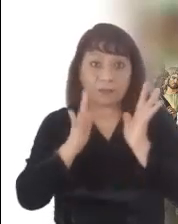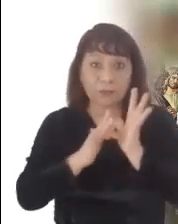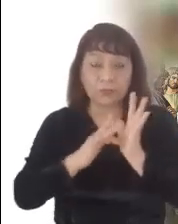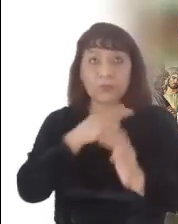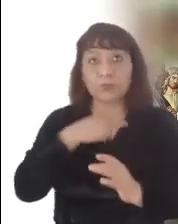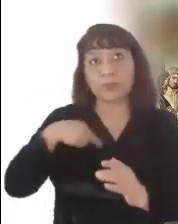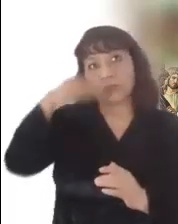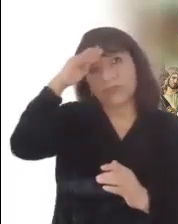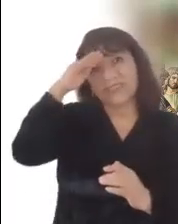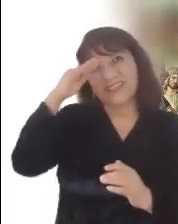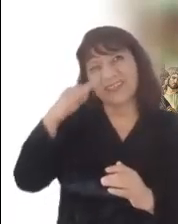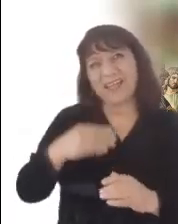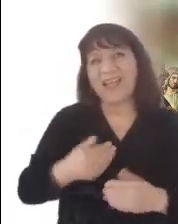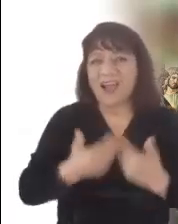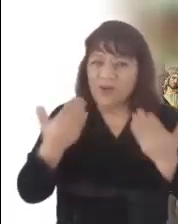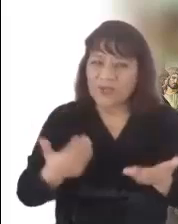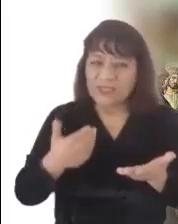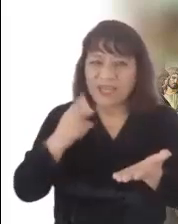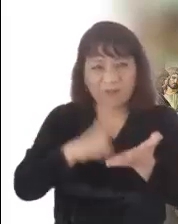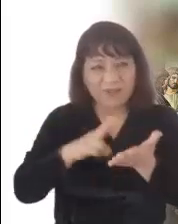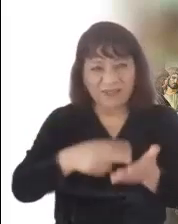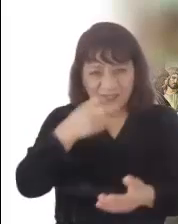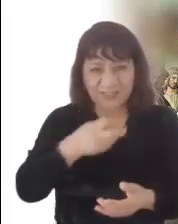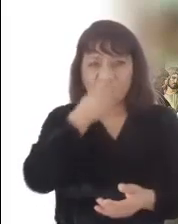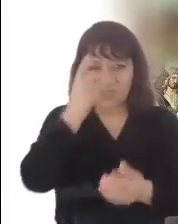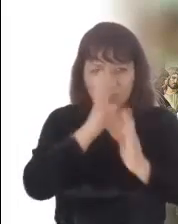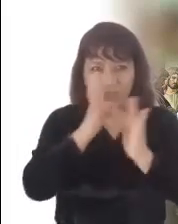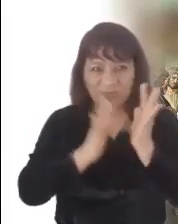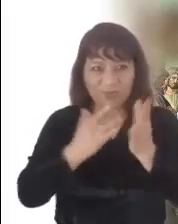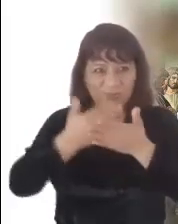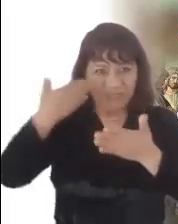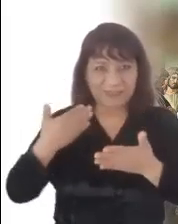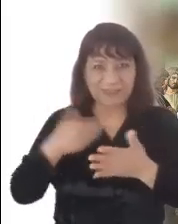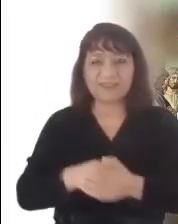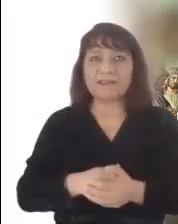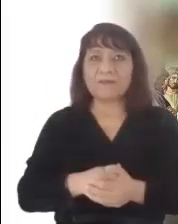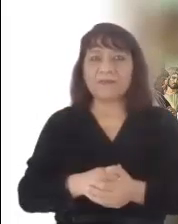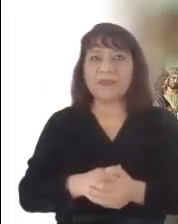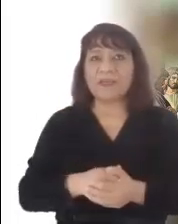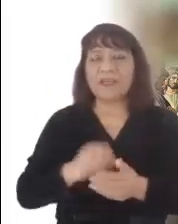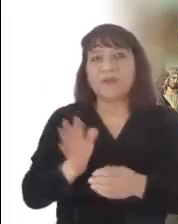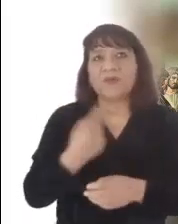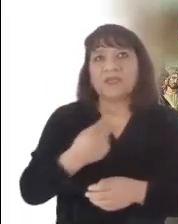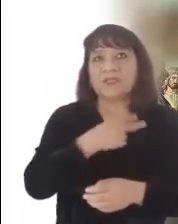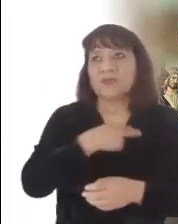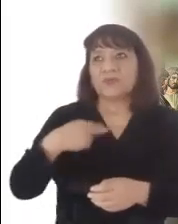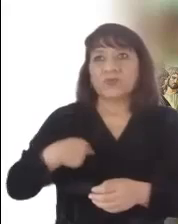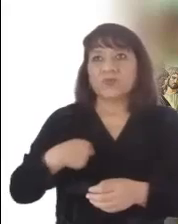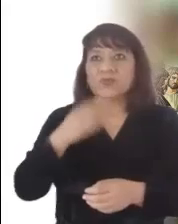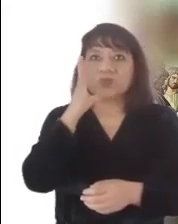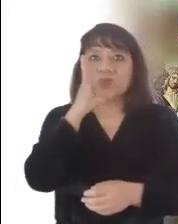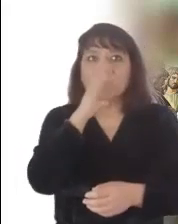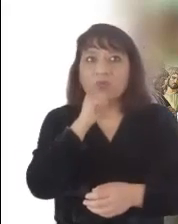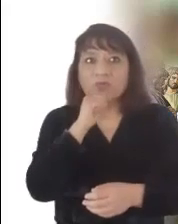realizados. ¿Tendrán validez estas palabras para nuestros días? No esperemos andar